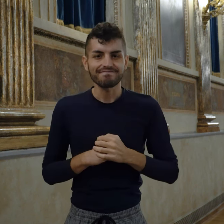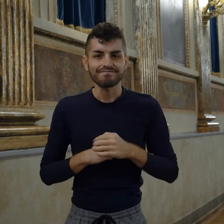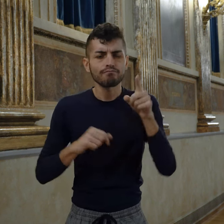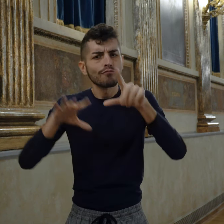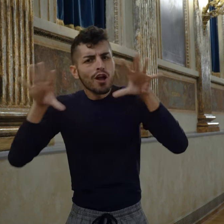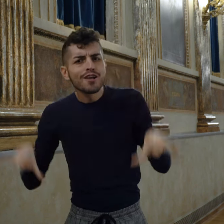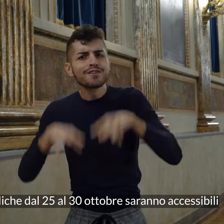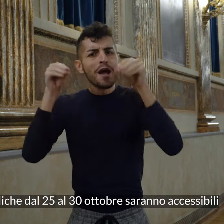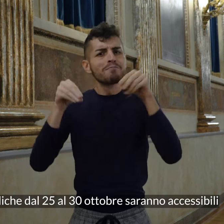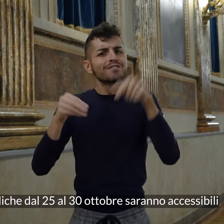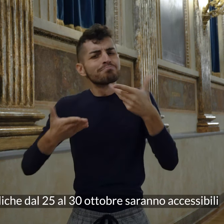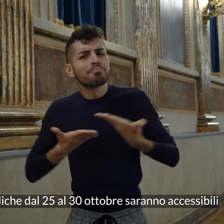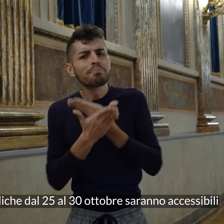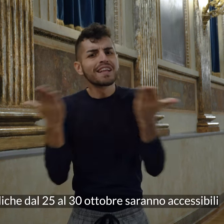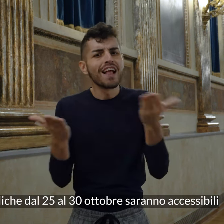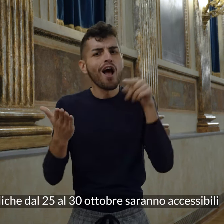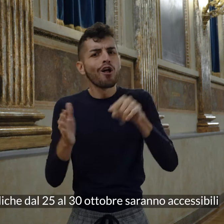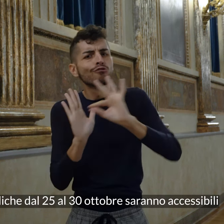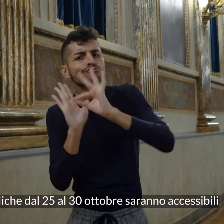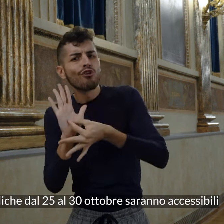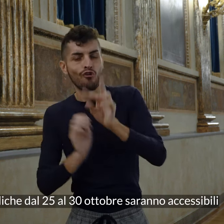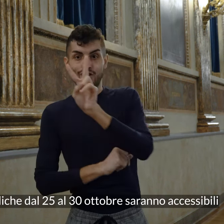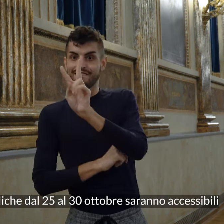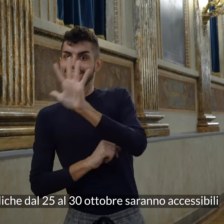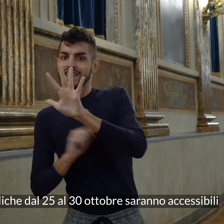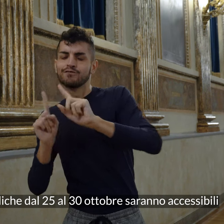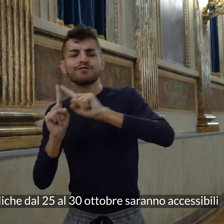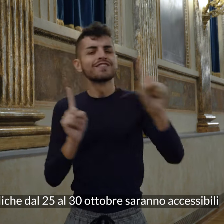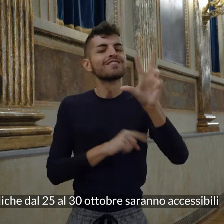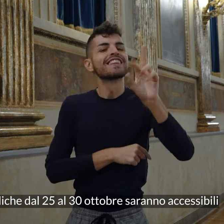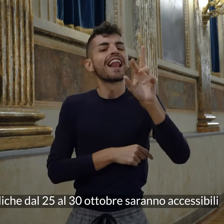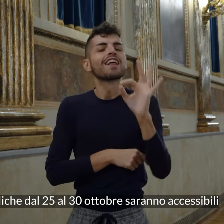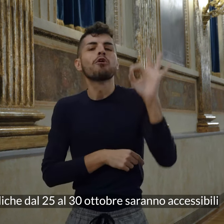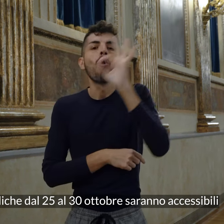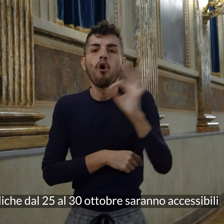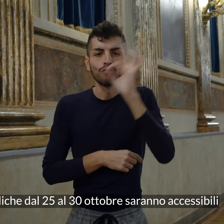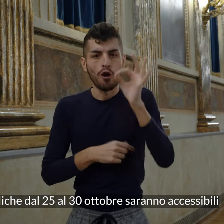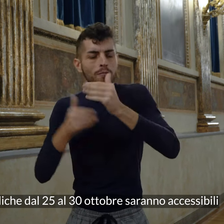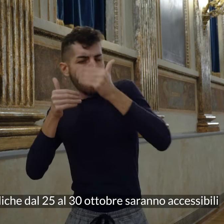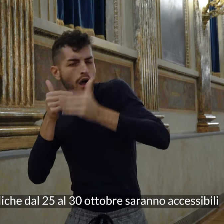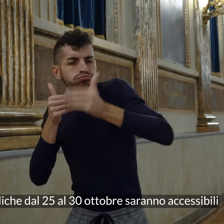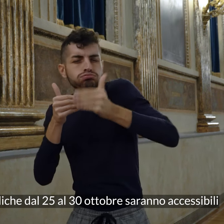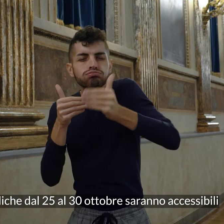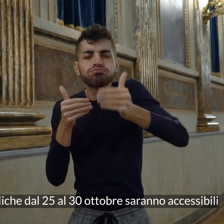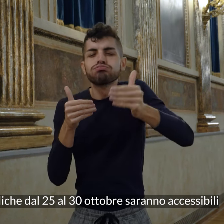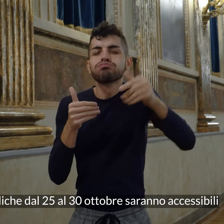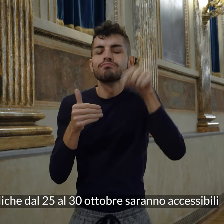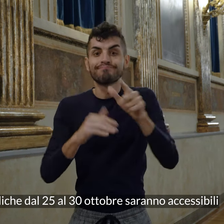Le repliche dal 25 al 30 ottobre saranno accessibili